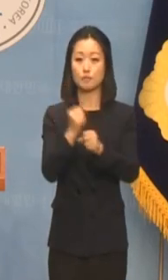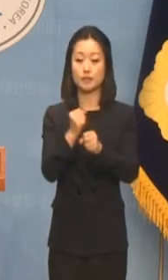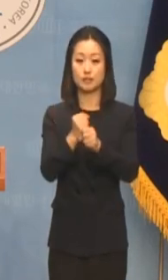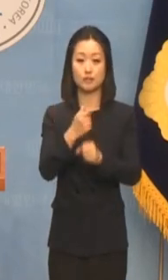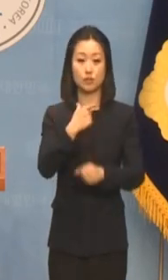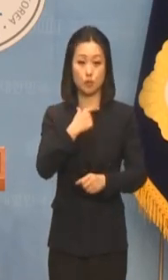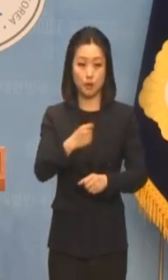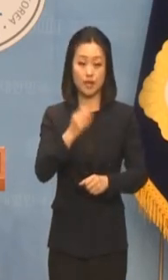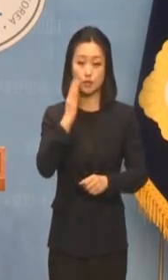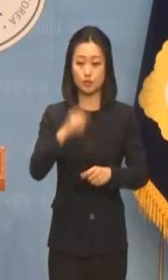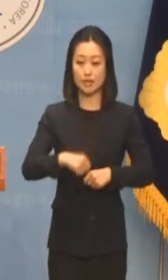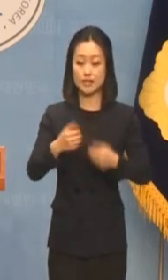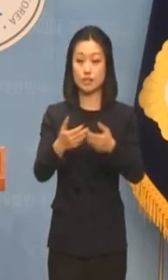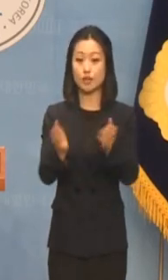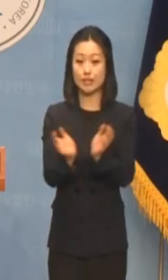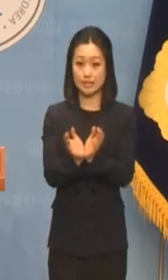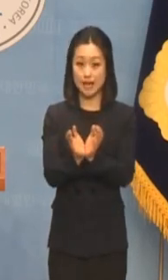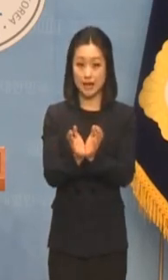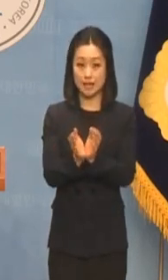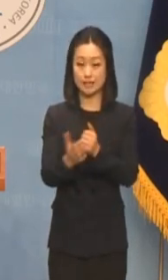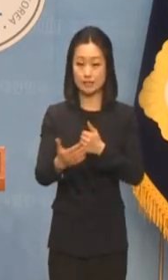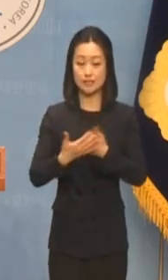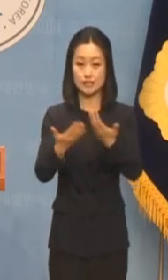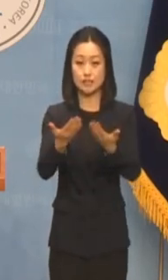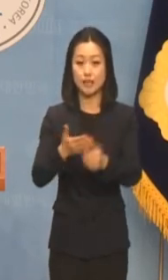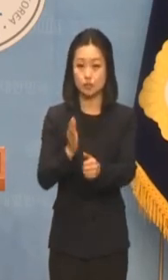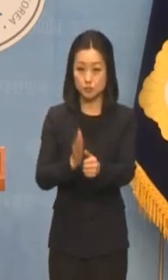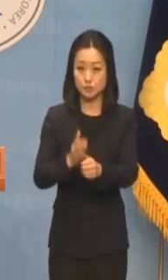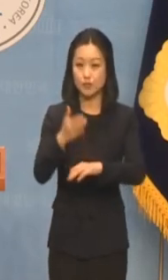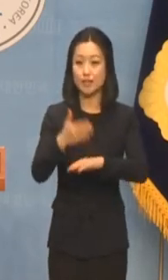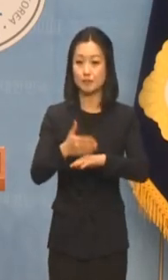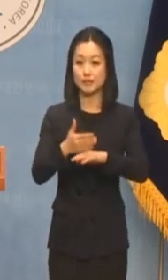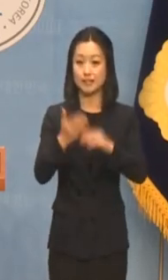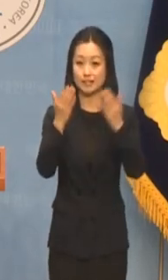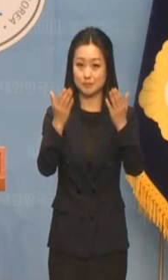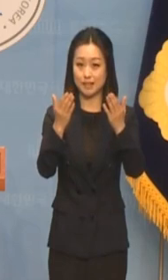녹색정의당을 지켜주십시오 감사합니다